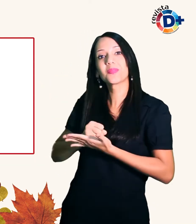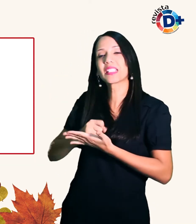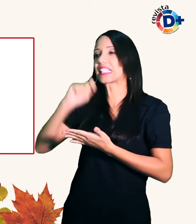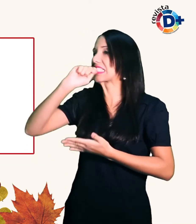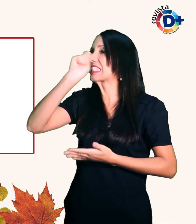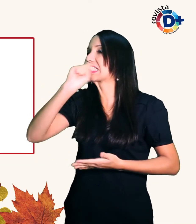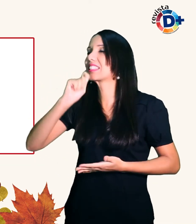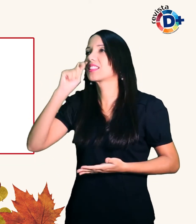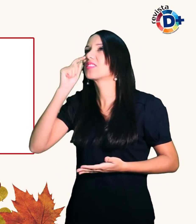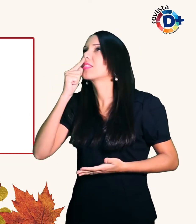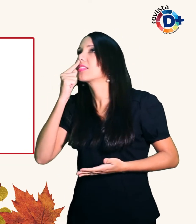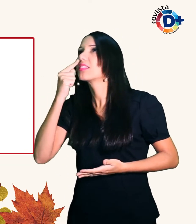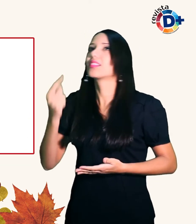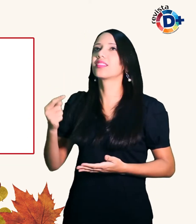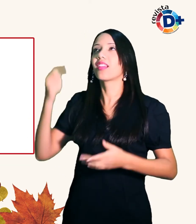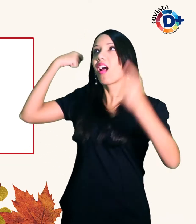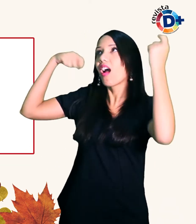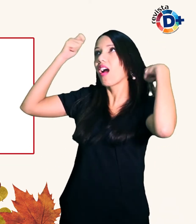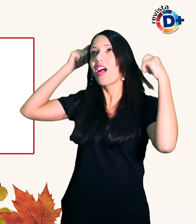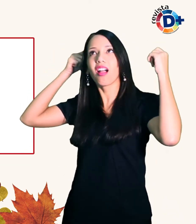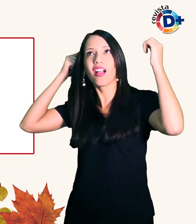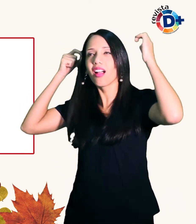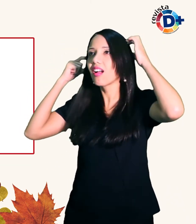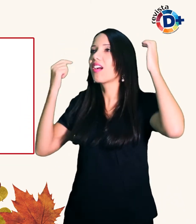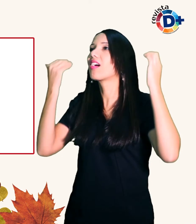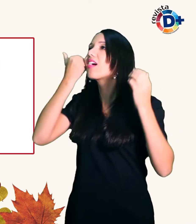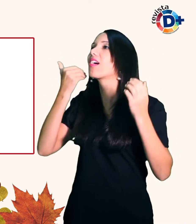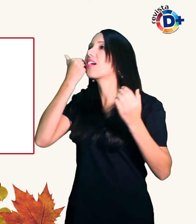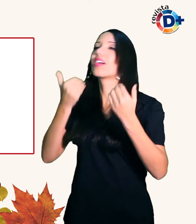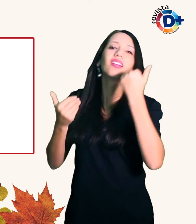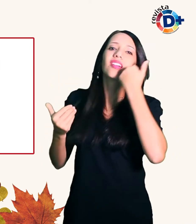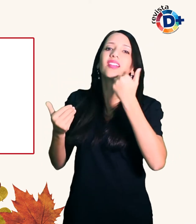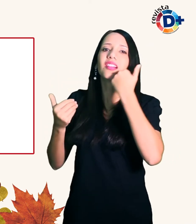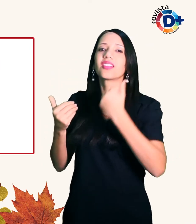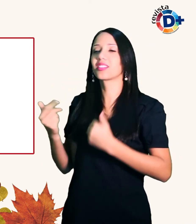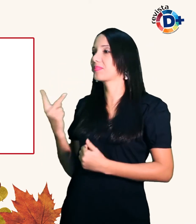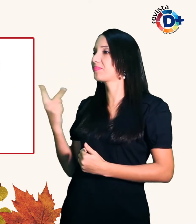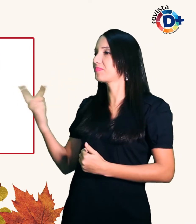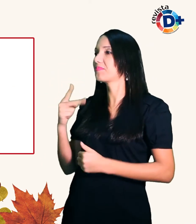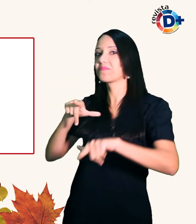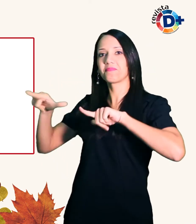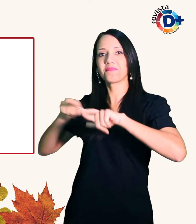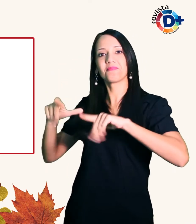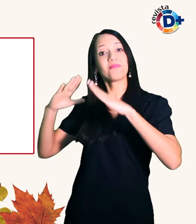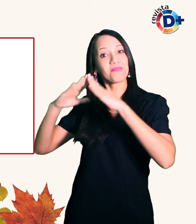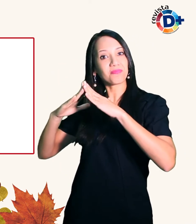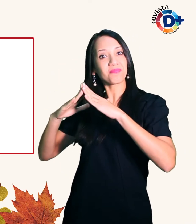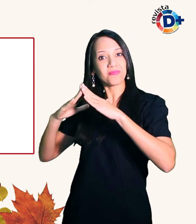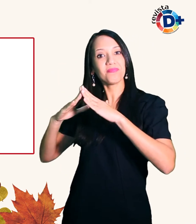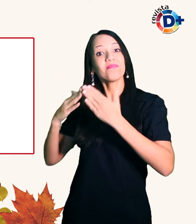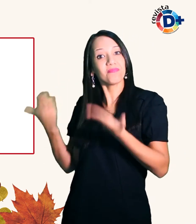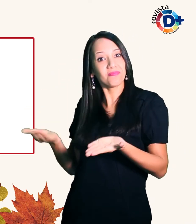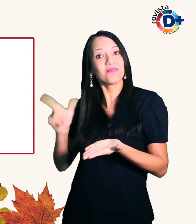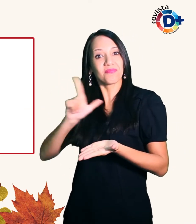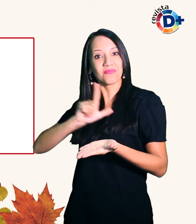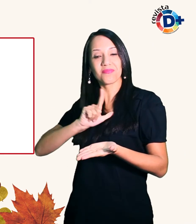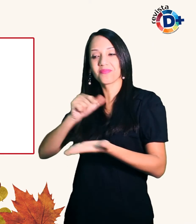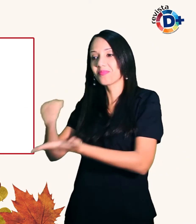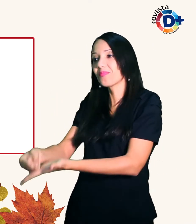meu cabelo Fazer minha barba Ambos trabalham de casa E o que por um lado viabiliza toda a ajuda que